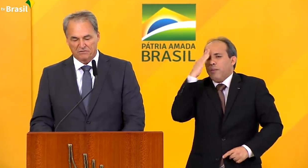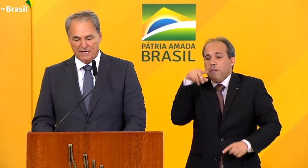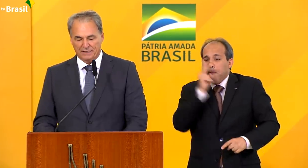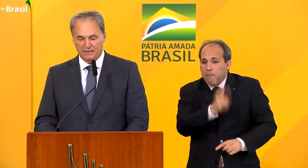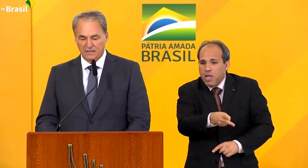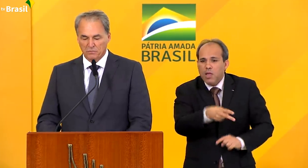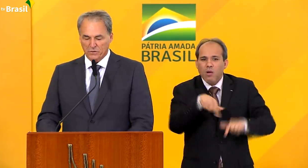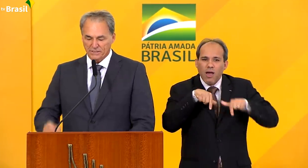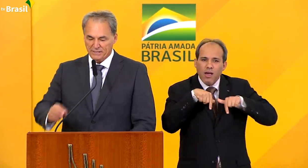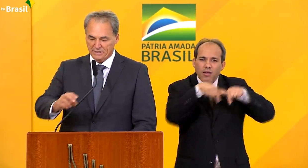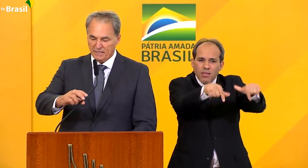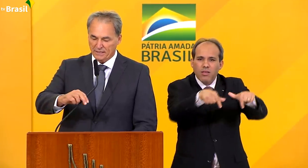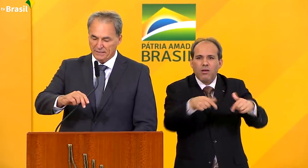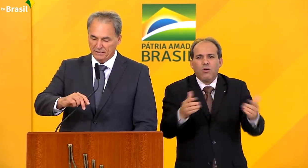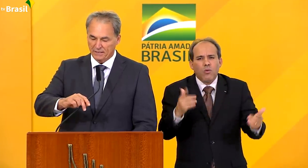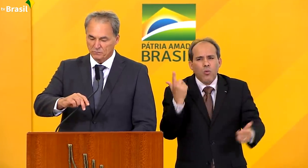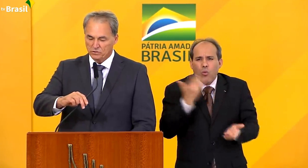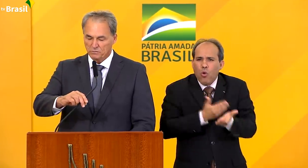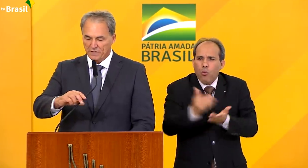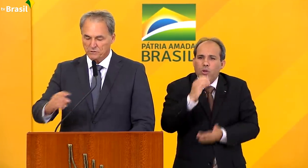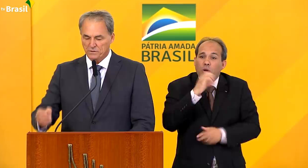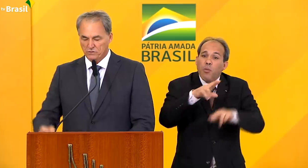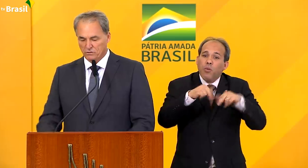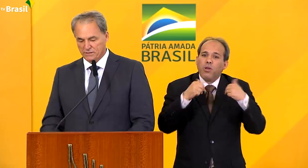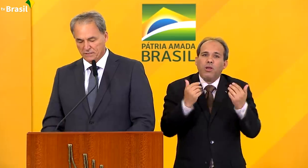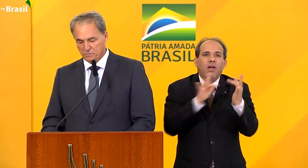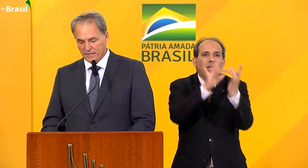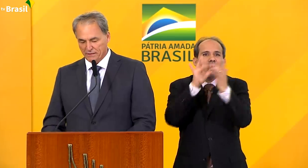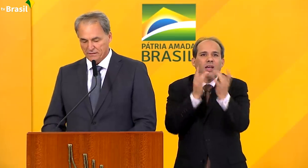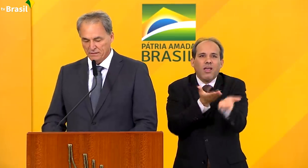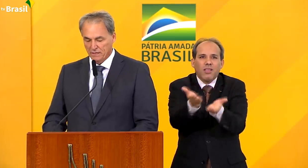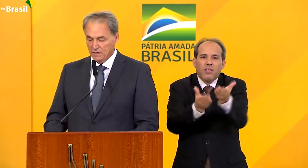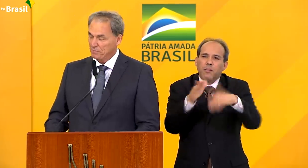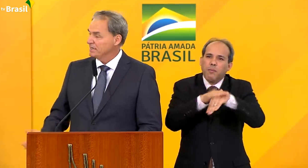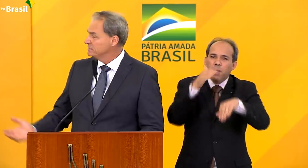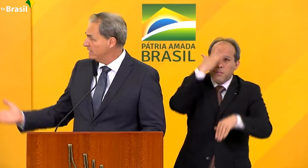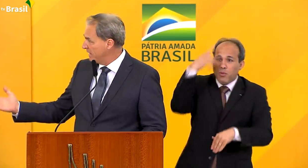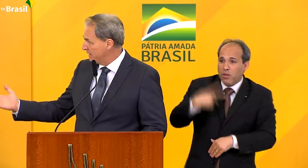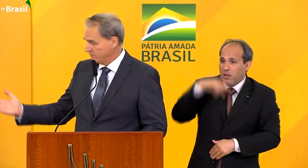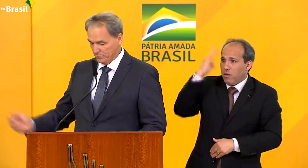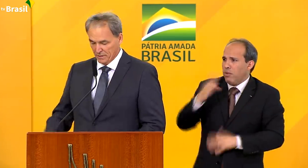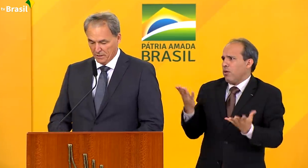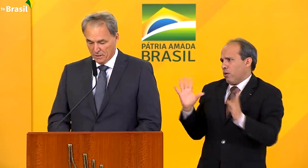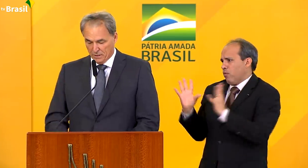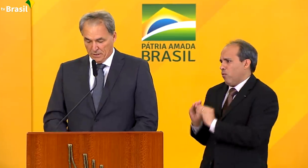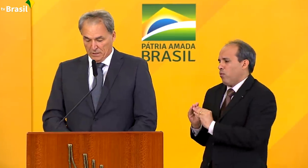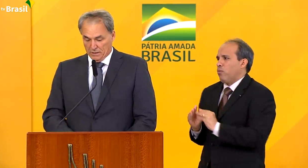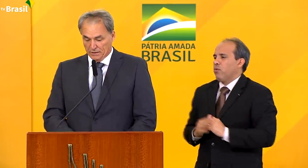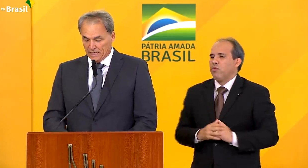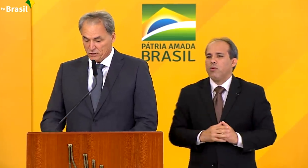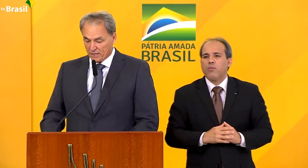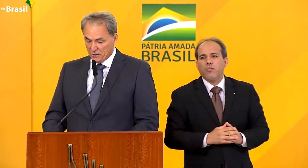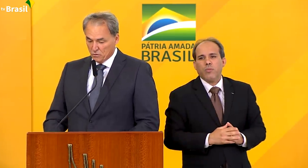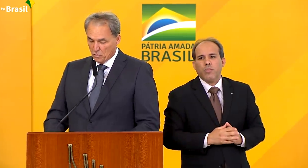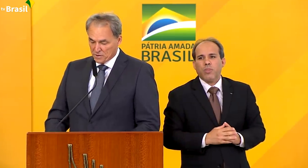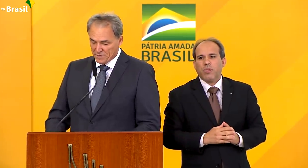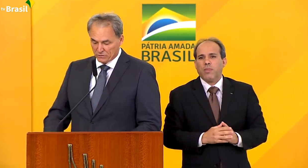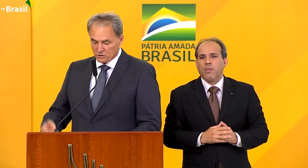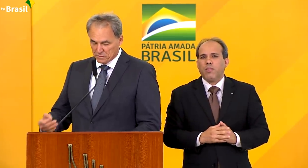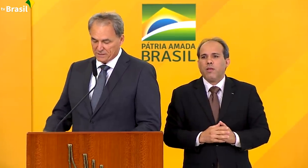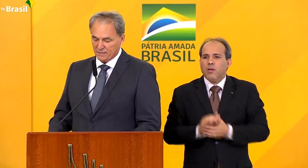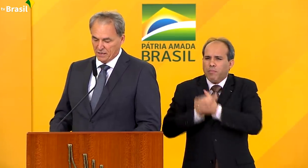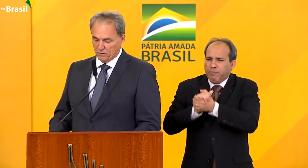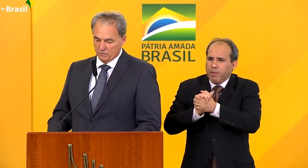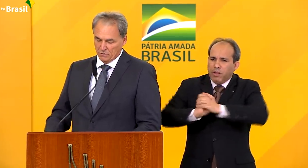seja elevada, pois assim atendemos mais pessoas nesse país. E para encerrar, deixo aqui um